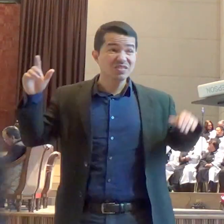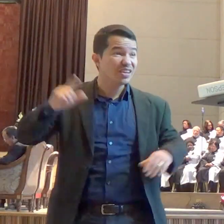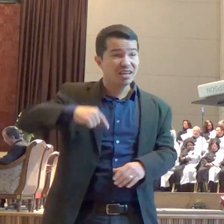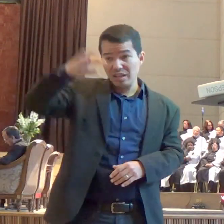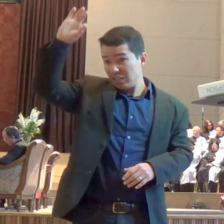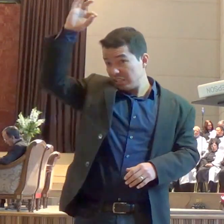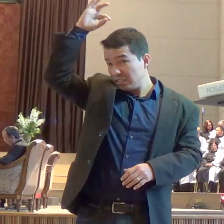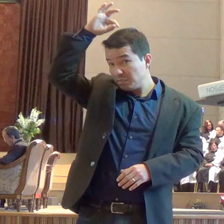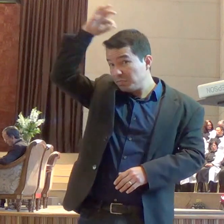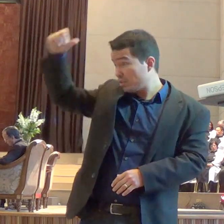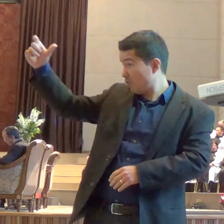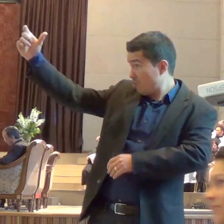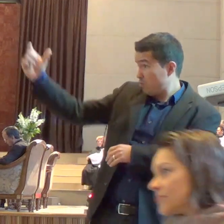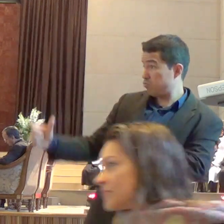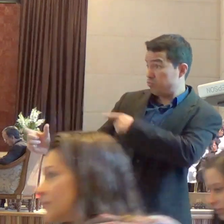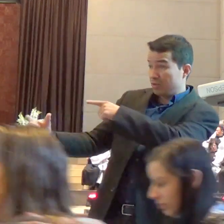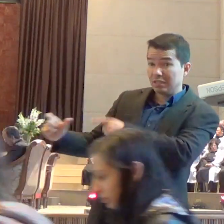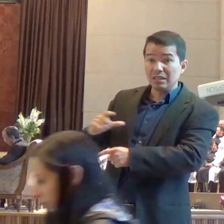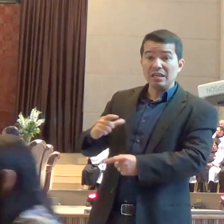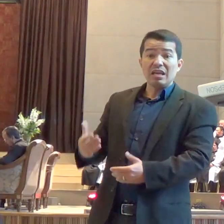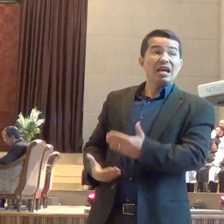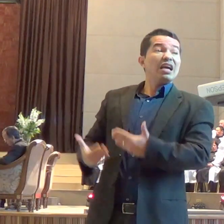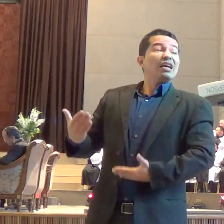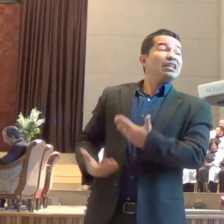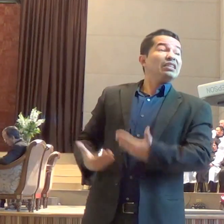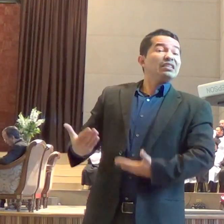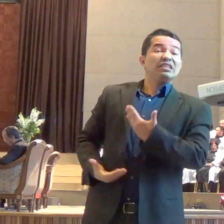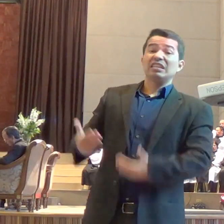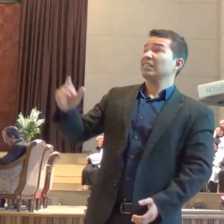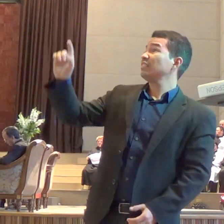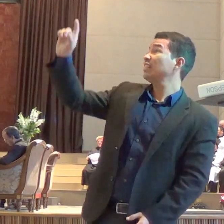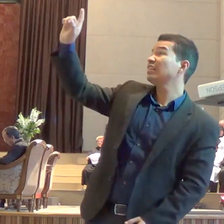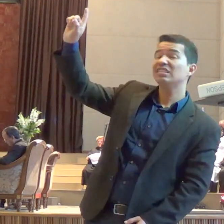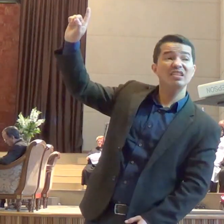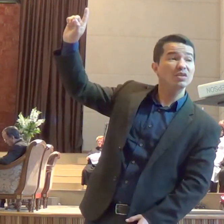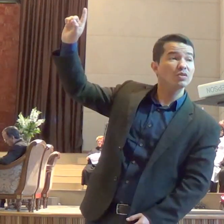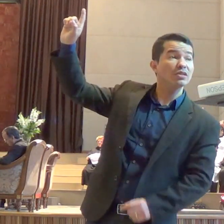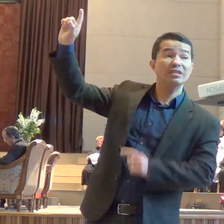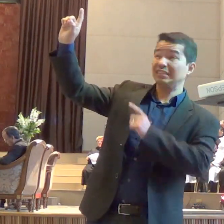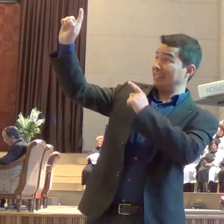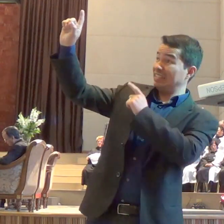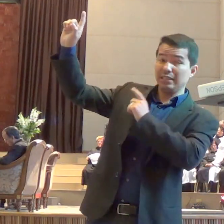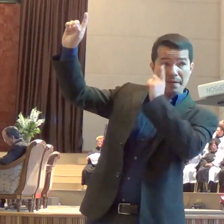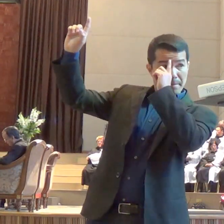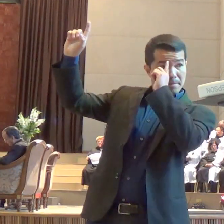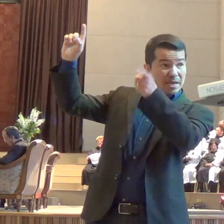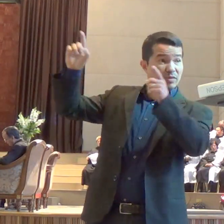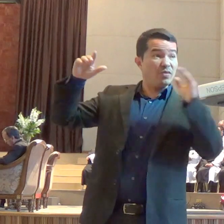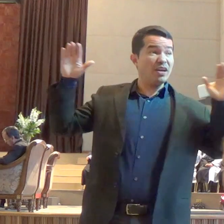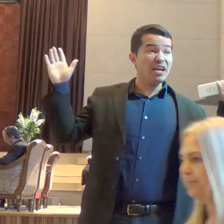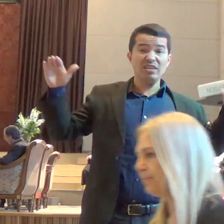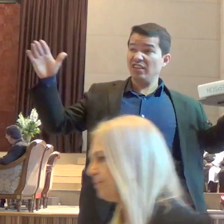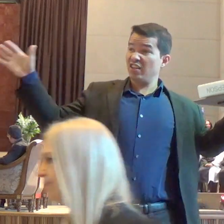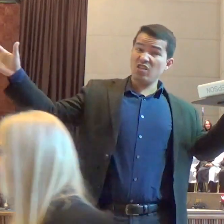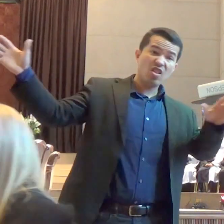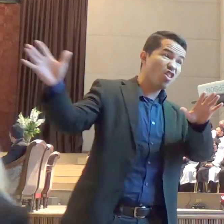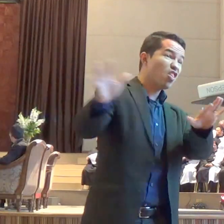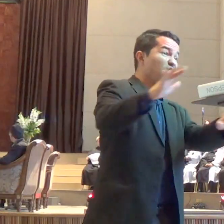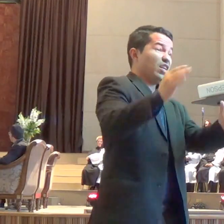servem a Deus, os quais ele envia para ajudar os que vão receber a salvação.